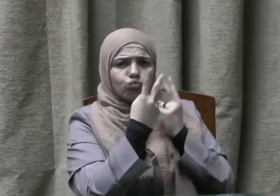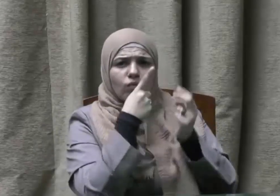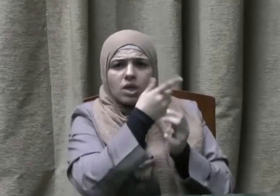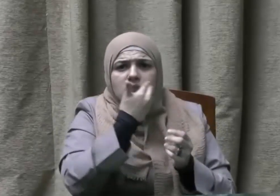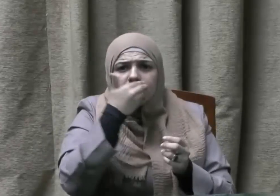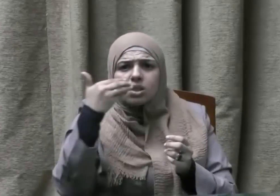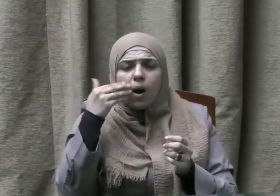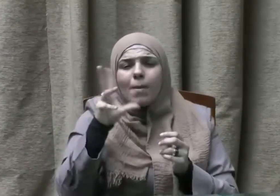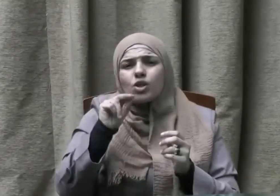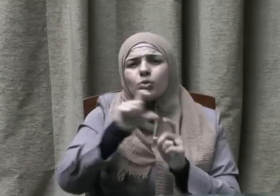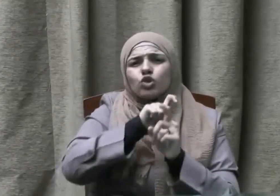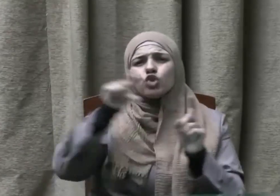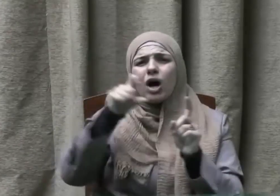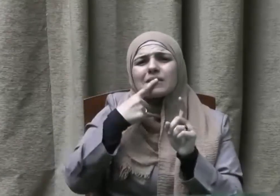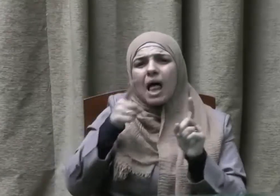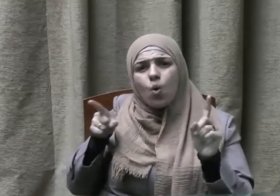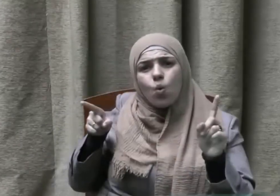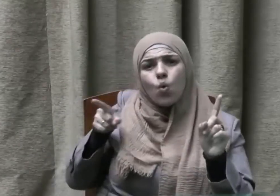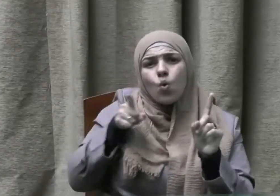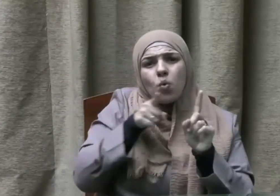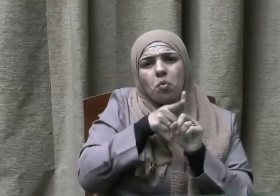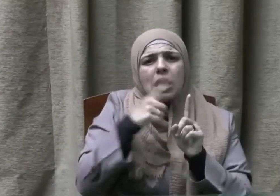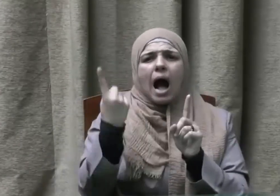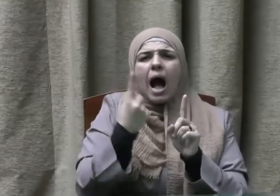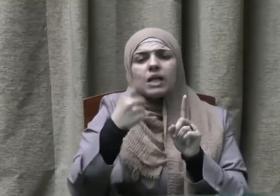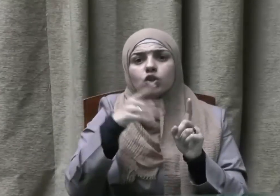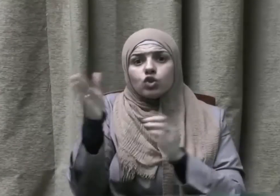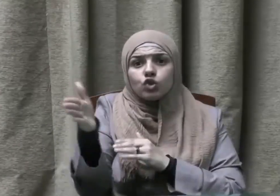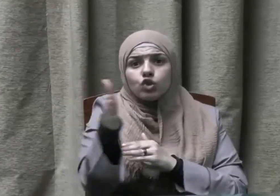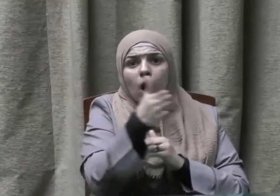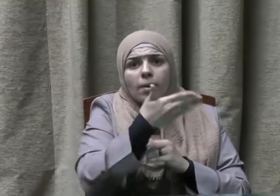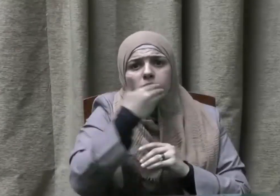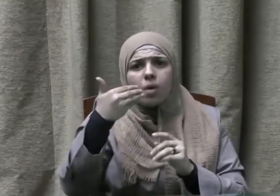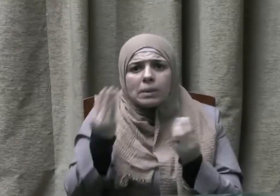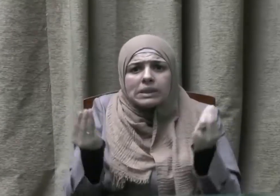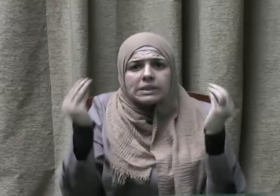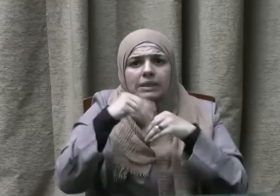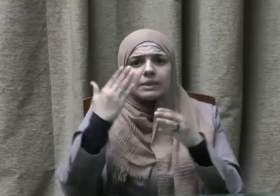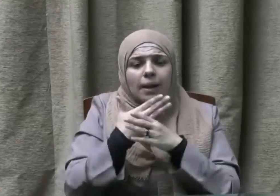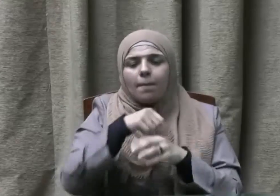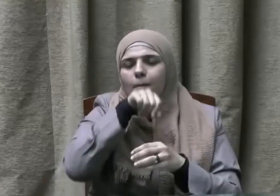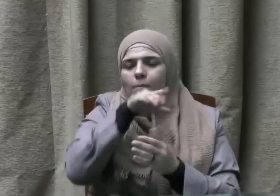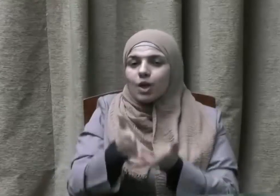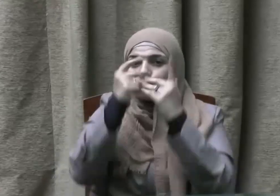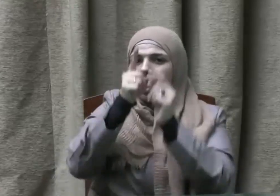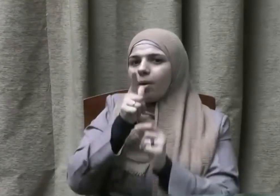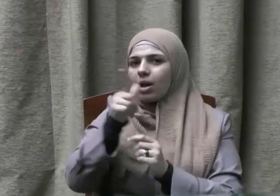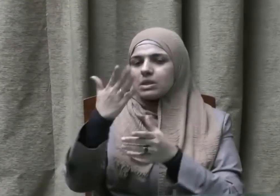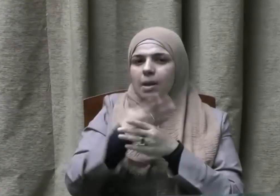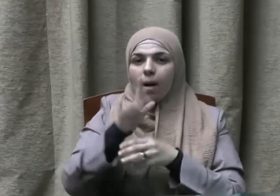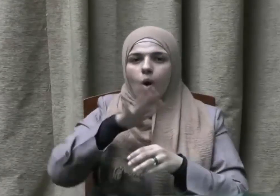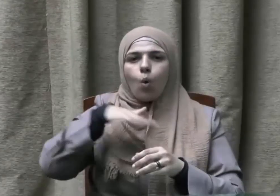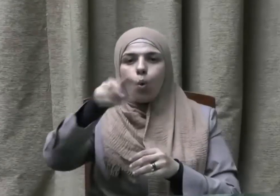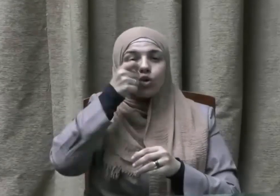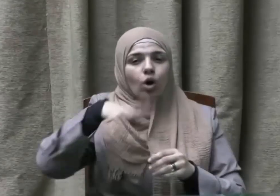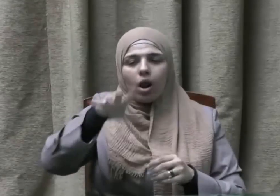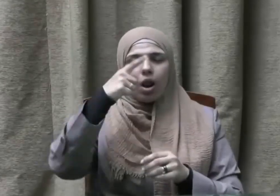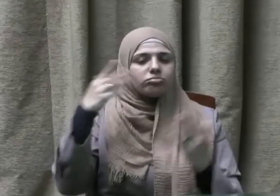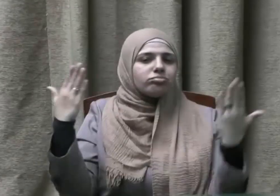ألا وهي ليلة النصف من شعبان فعن أبي موسى الأشعري رضي الله عنه قال قال رسول الله صلى الله